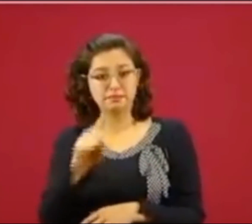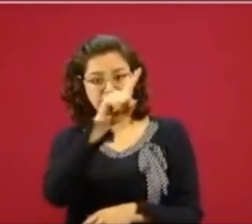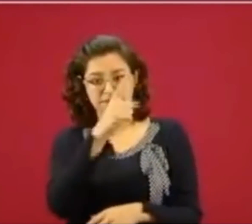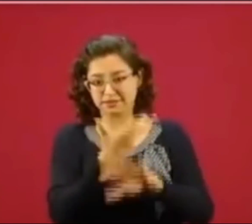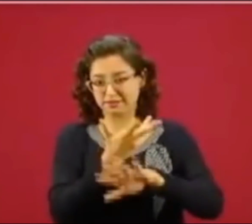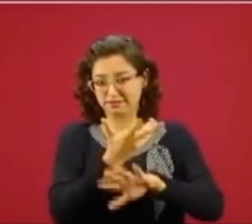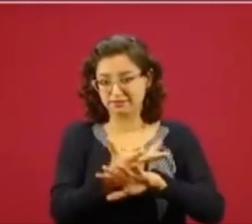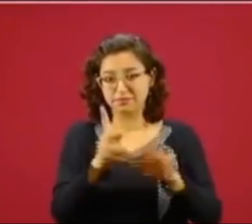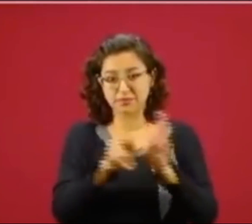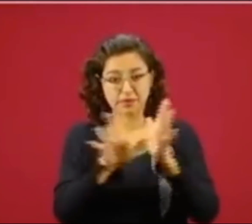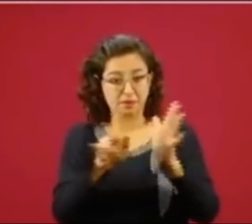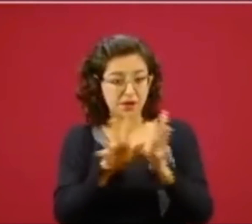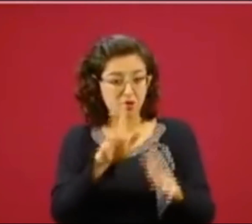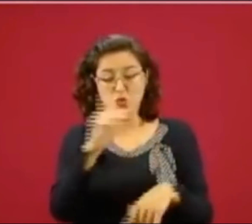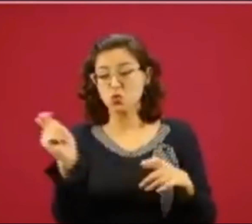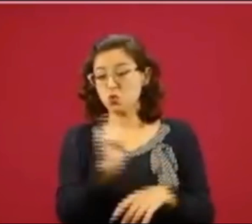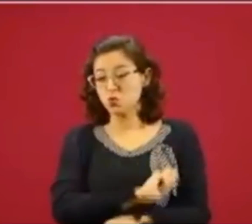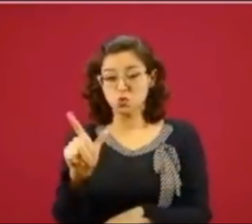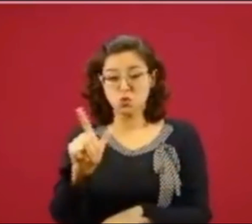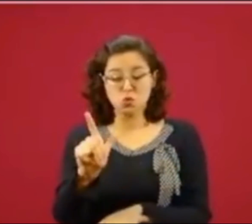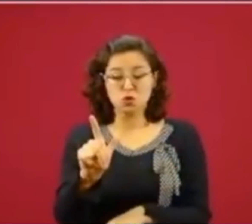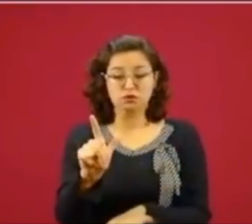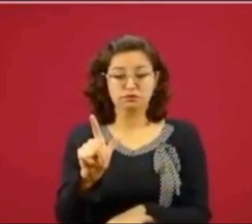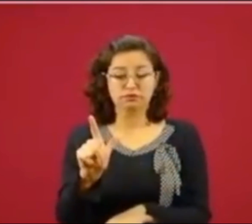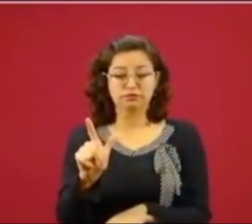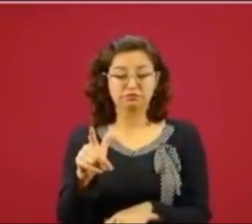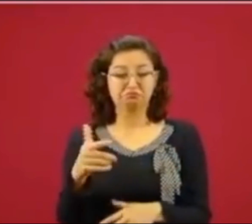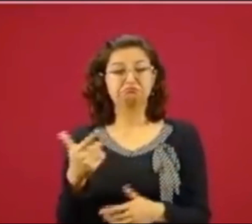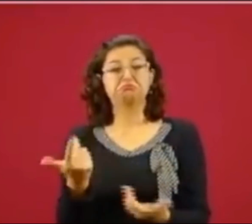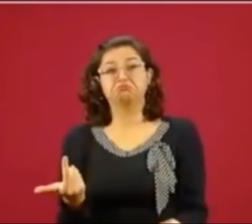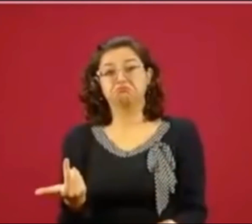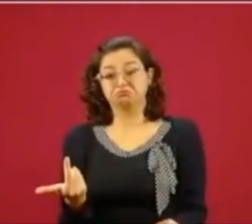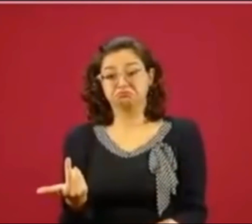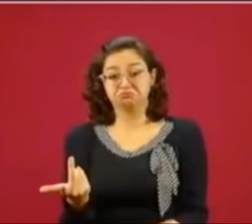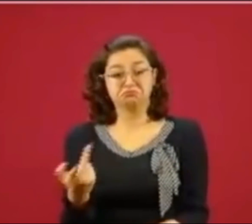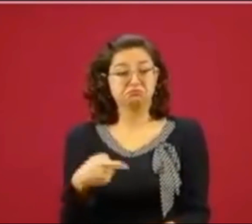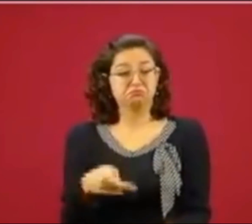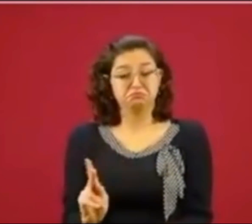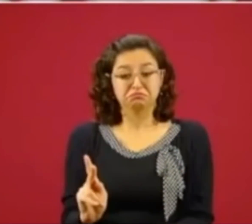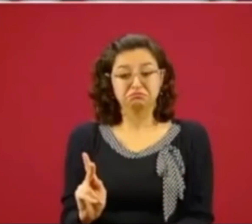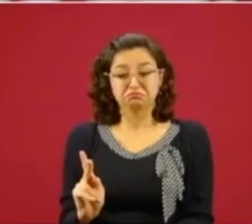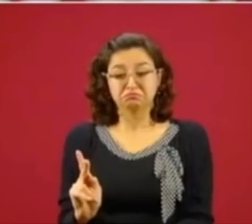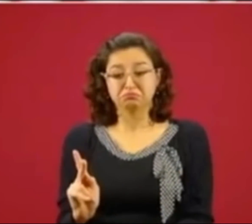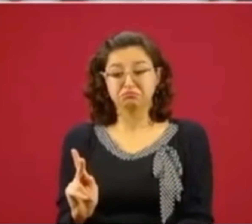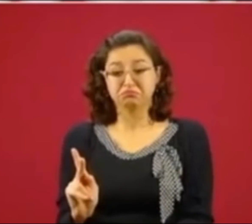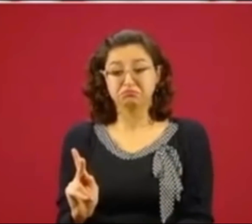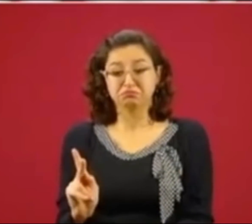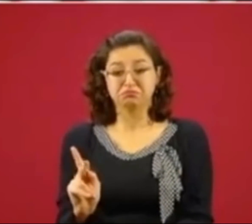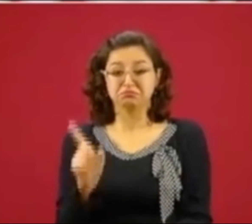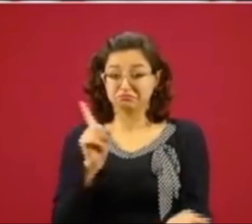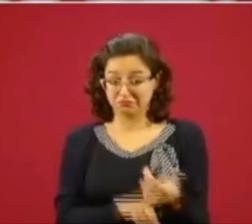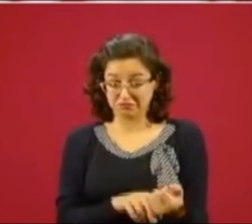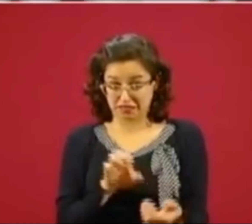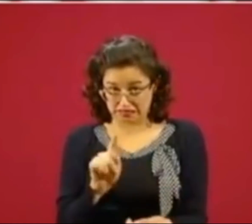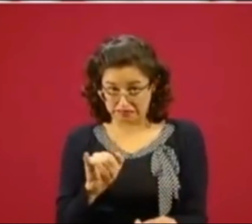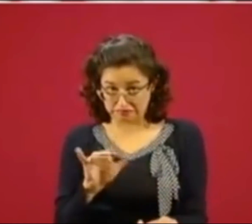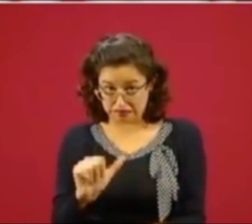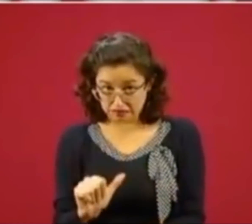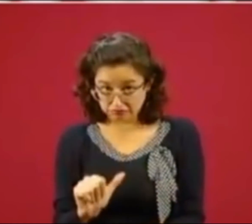York Times es un periódico famoso pero con poca ética